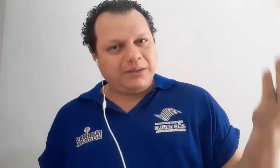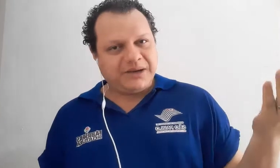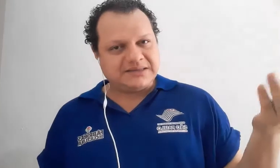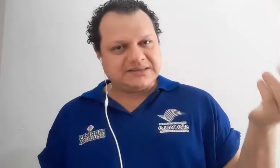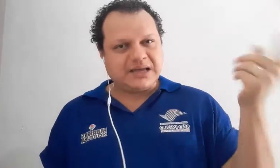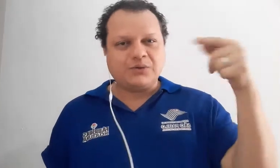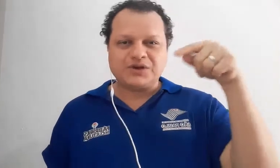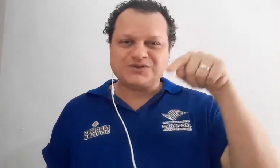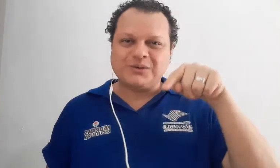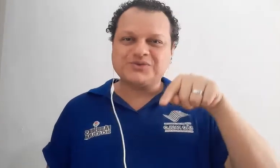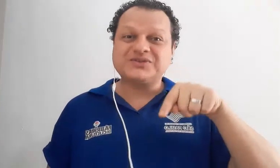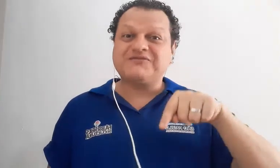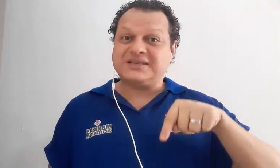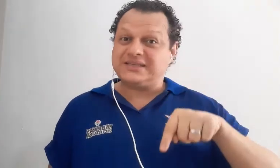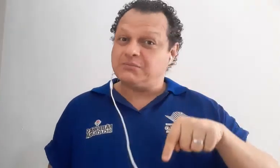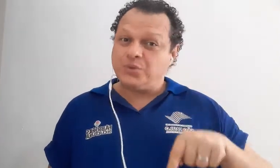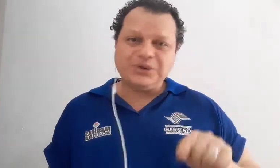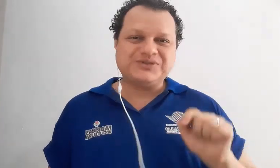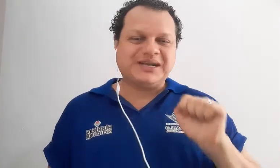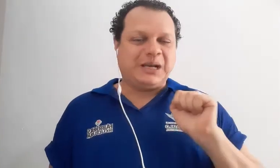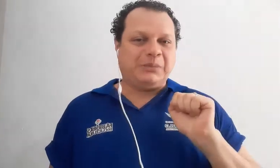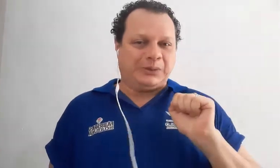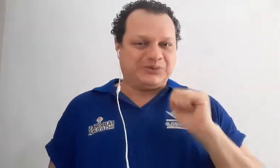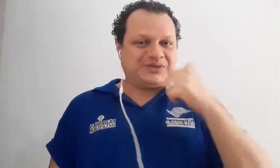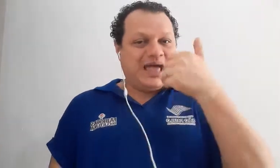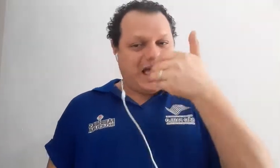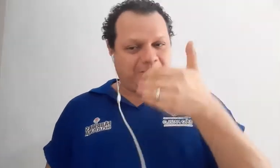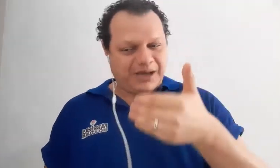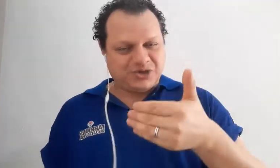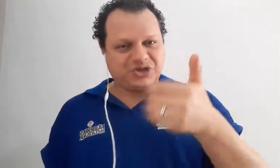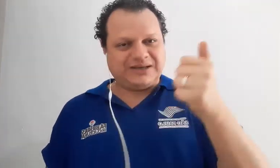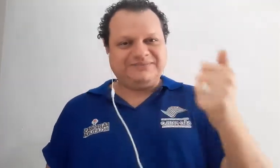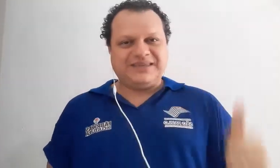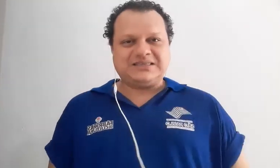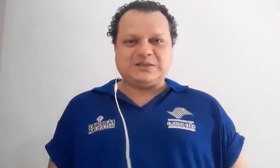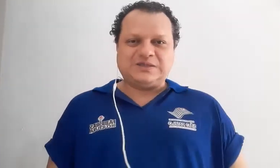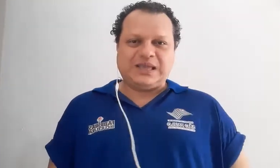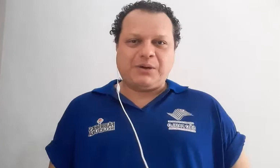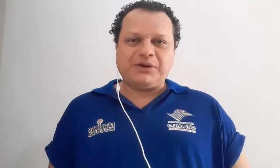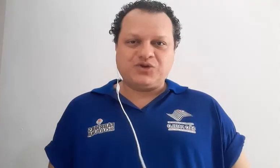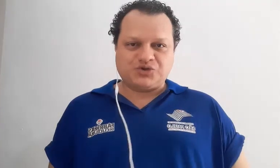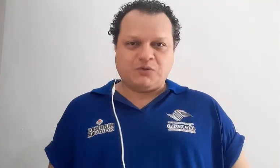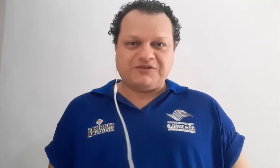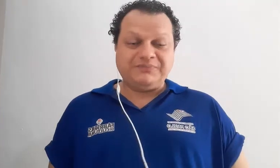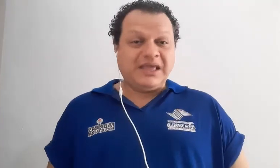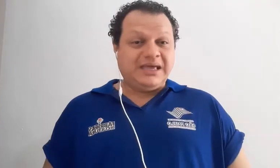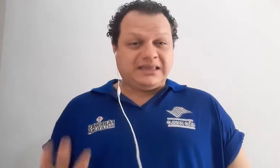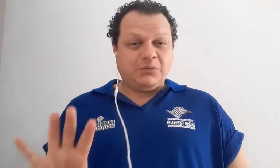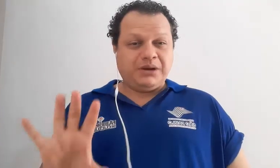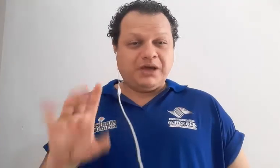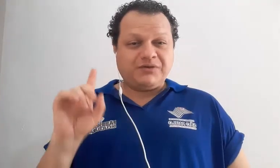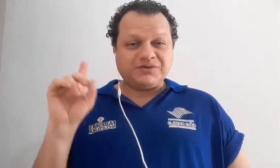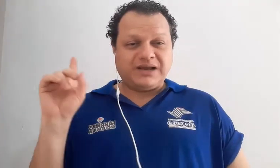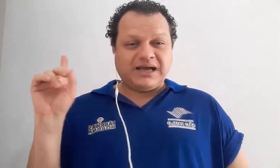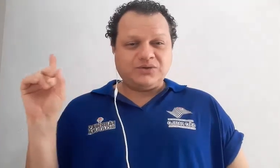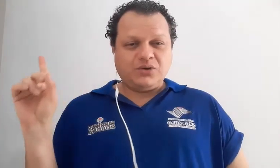presencial nós vamos fazer muitos treinamentos a partir desse sistema ManoSolfa. Então, primeiro, vamos falar do